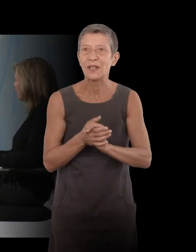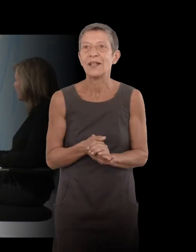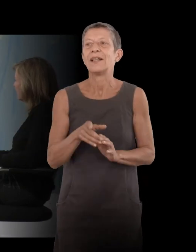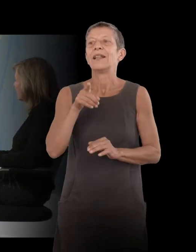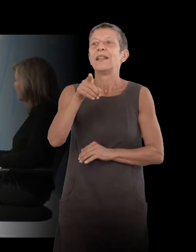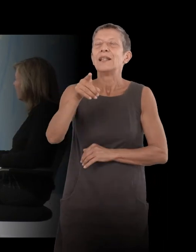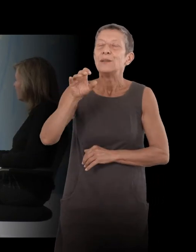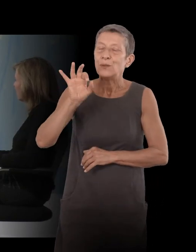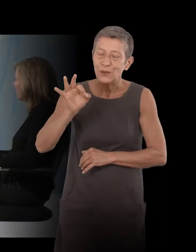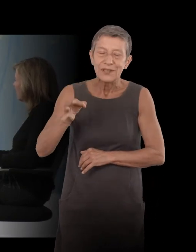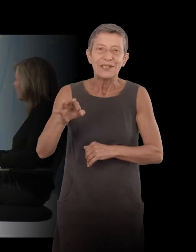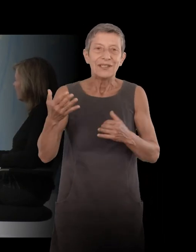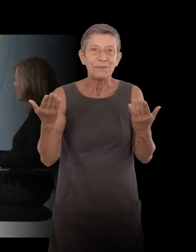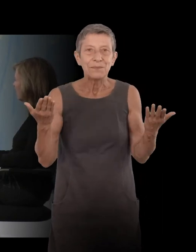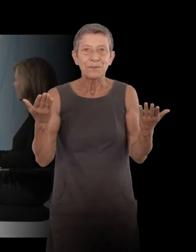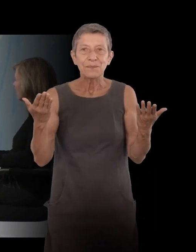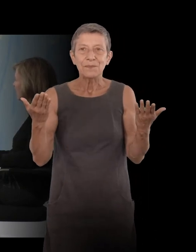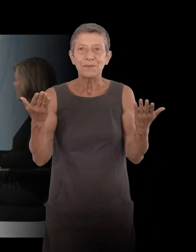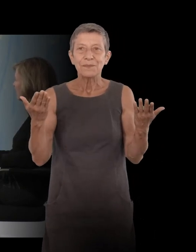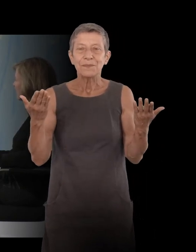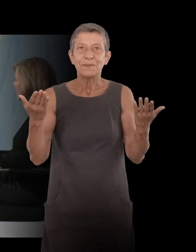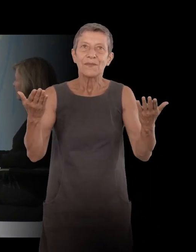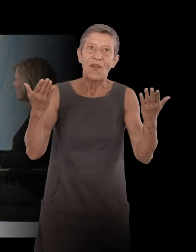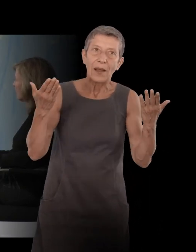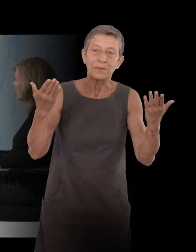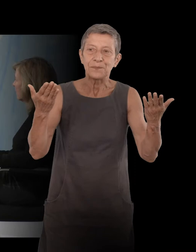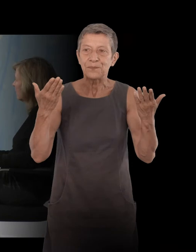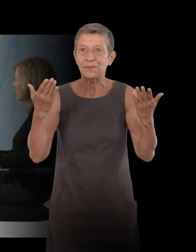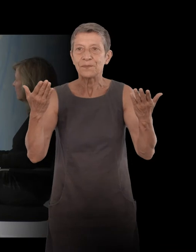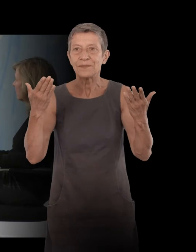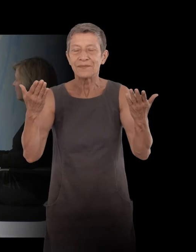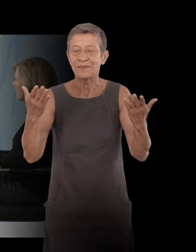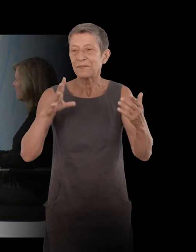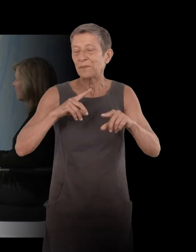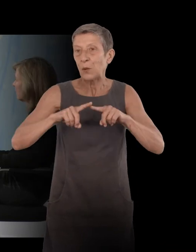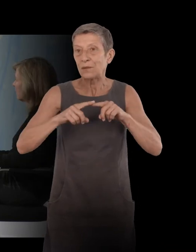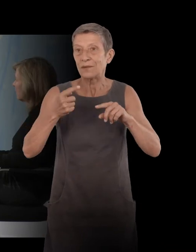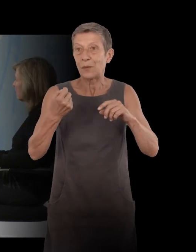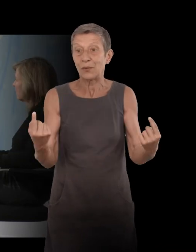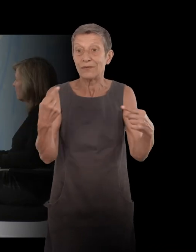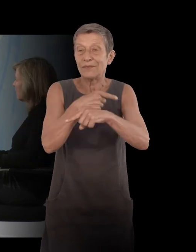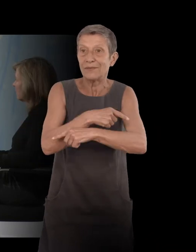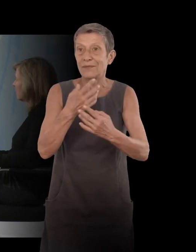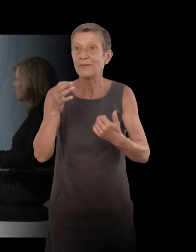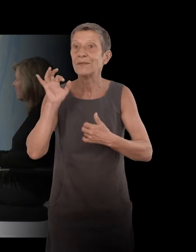inversées. C'est que... On lisait... Tout a été traduit. eu ce que...